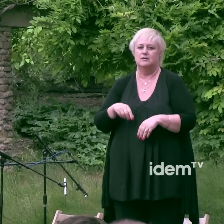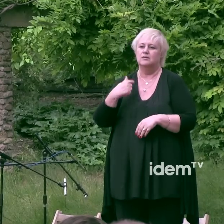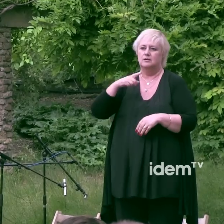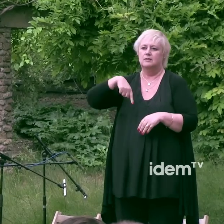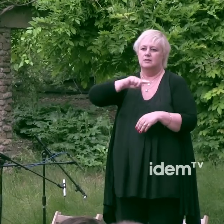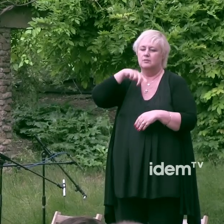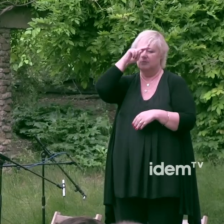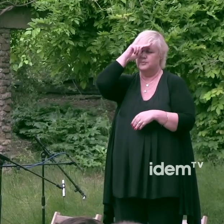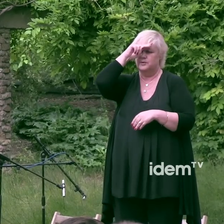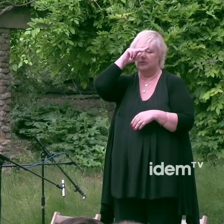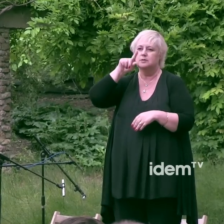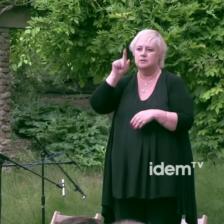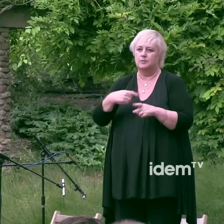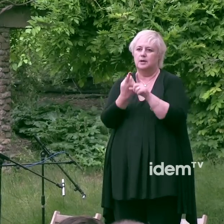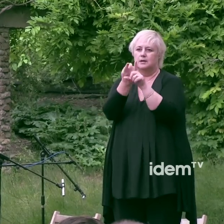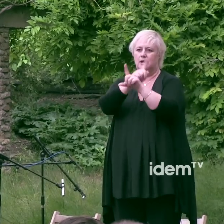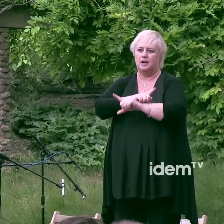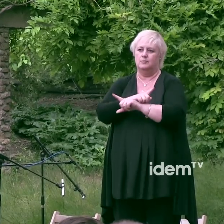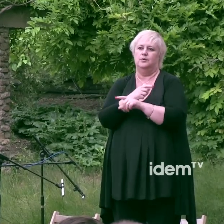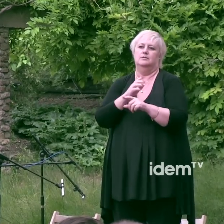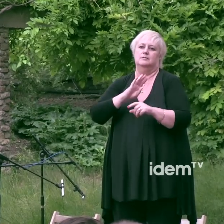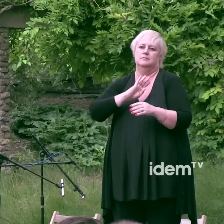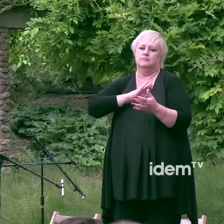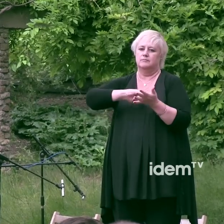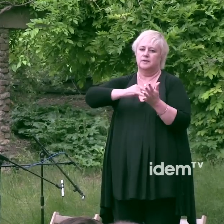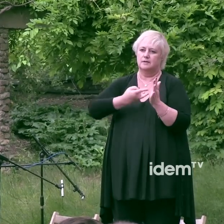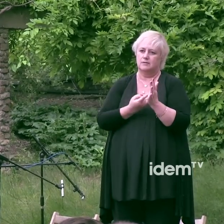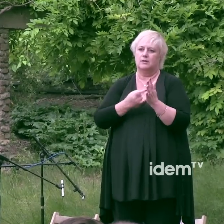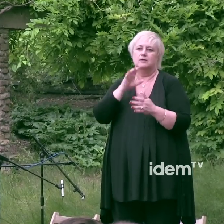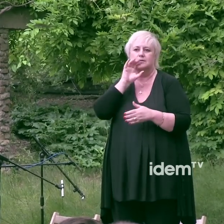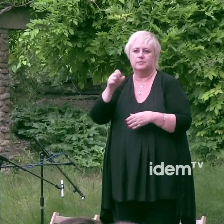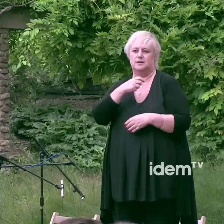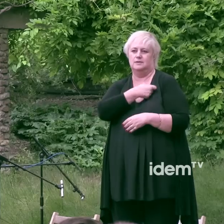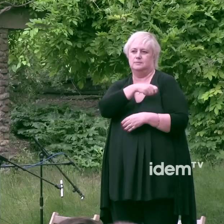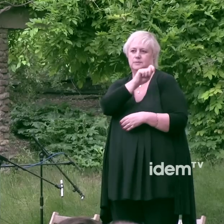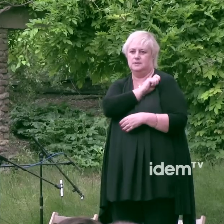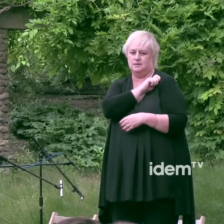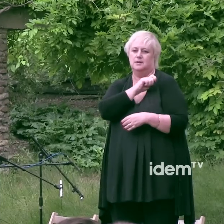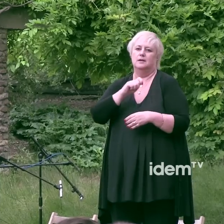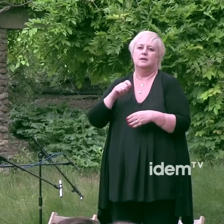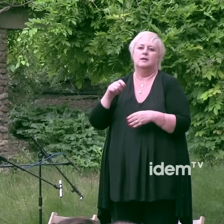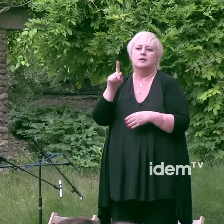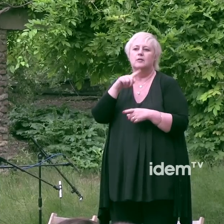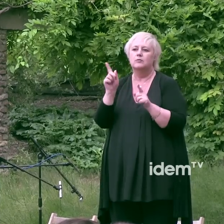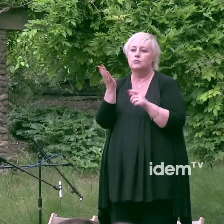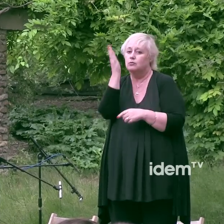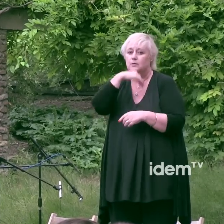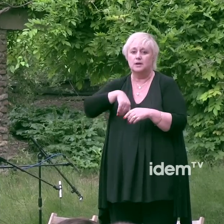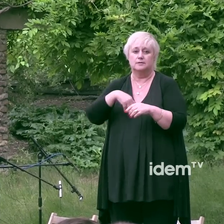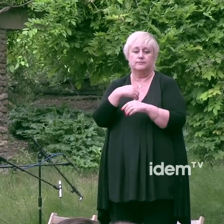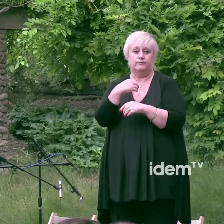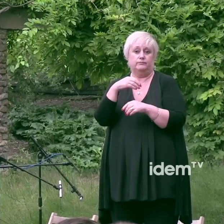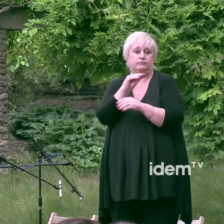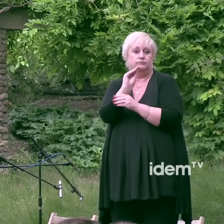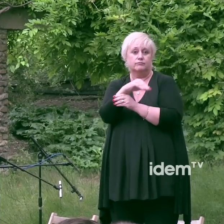nocius del real decret de reforma sanitària del govern espanyol que amb el pretext de combatre el que ha vingut a anomenar-se turisme terapèutic ha trencat